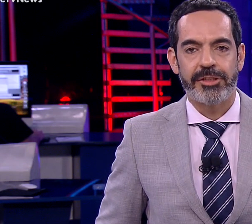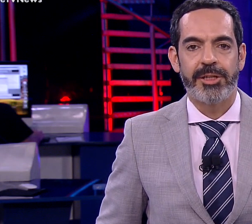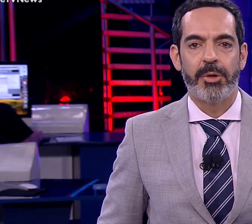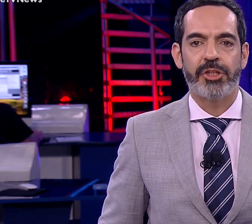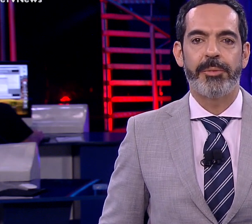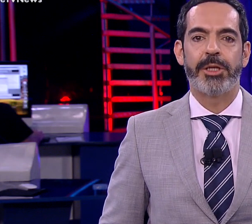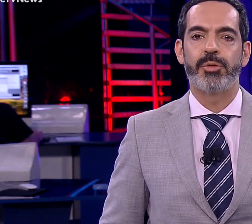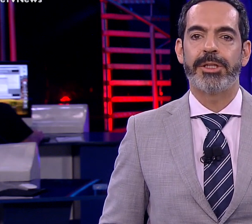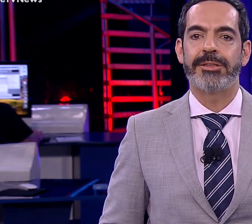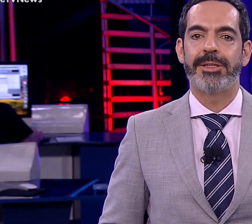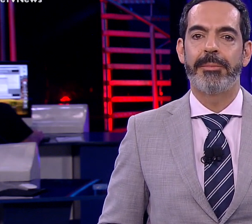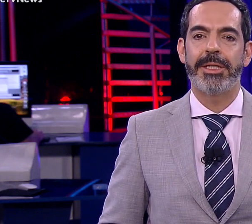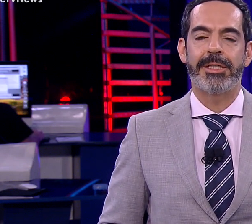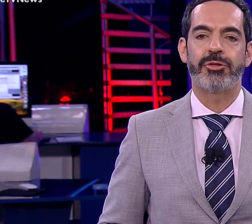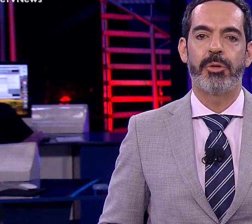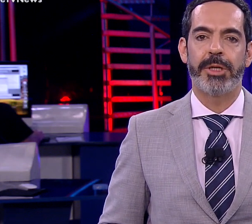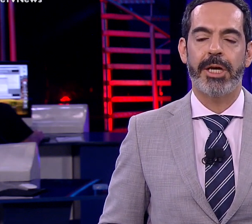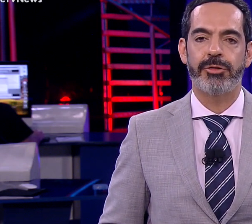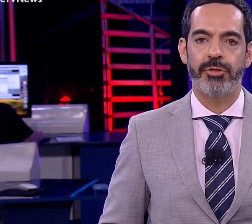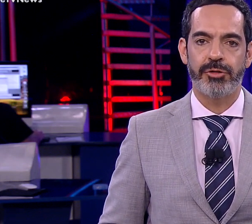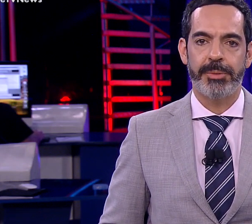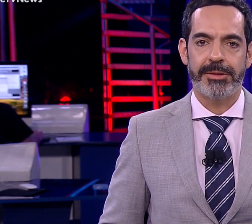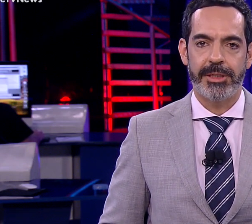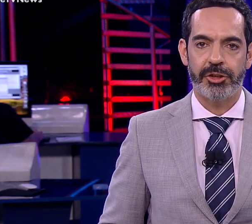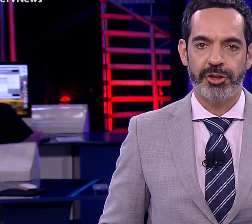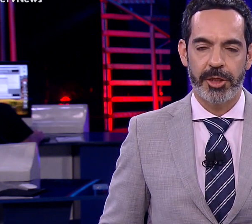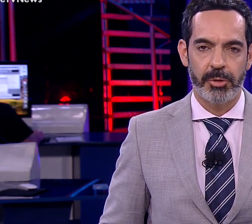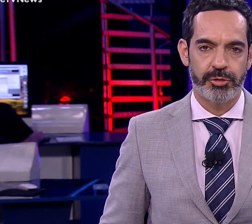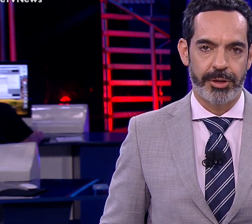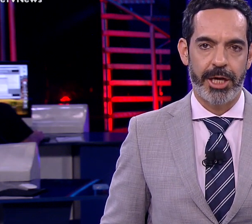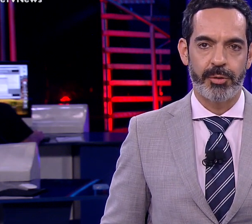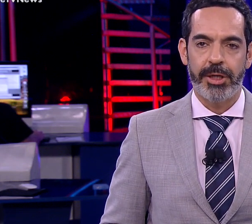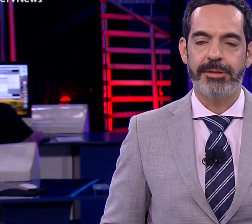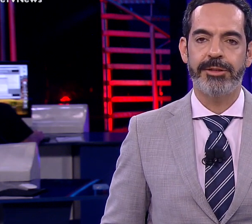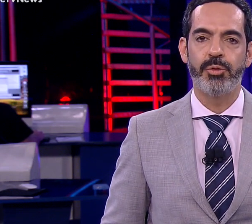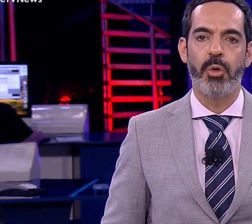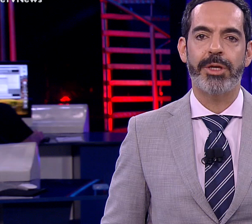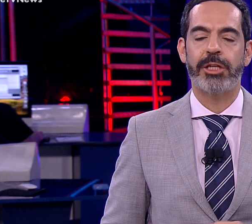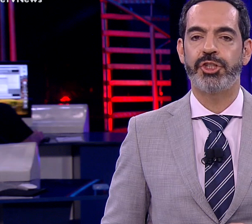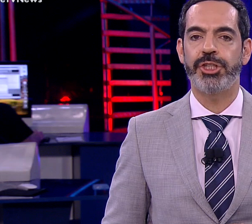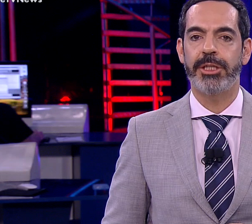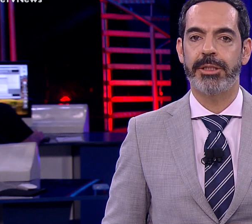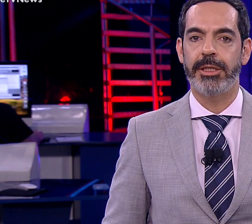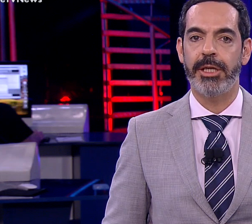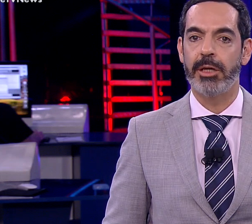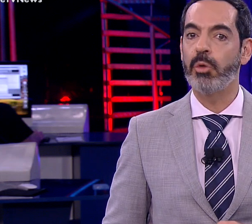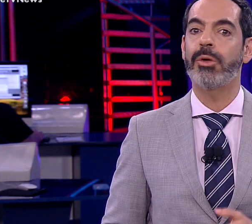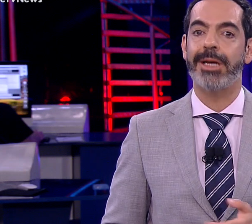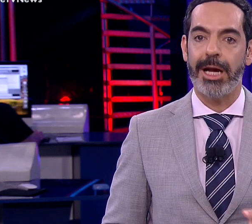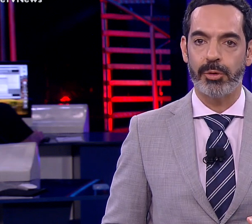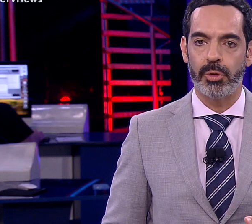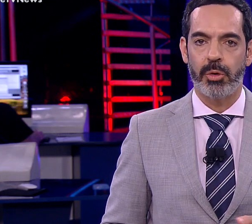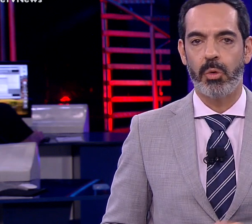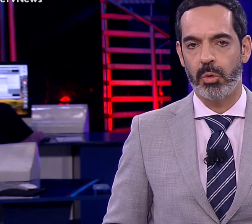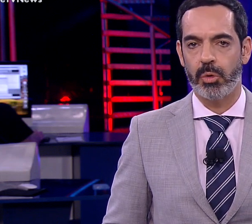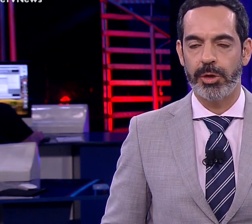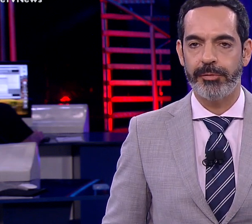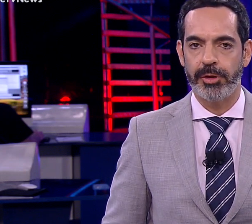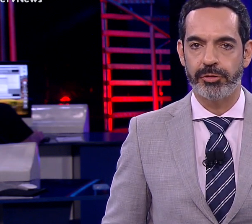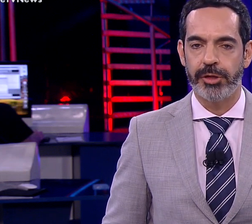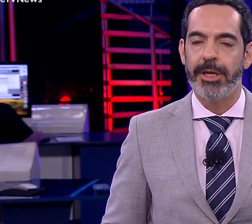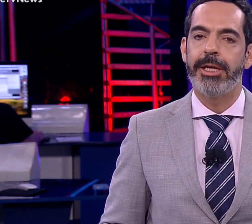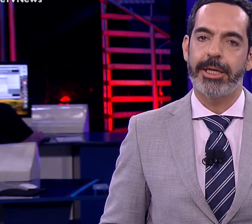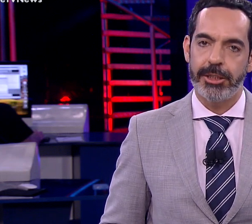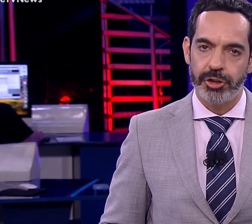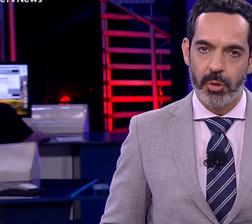Durante a cerimônia de abertura da Semana das Comunicações, o presidente Jair Bolsonaro insinuou que a China teria lucrado com o